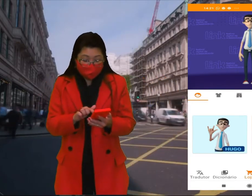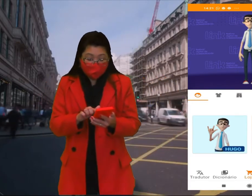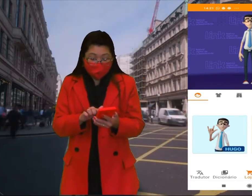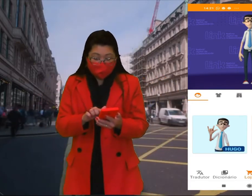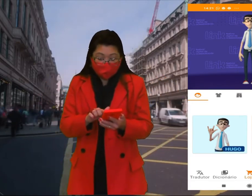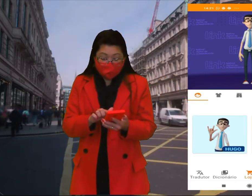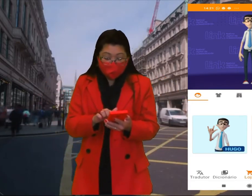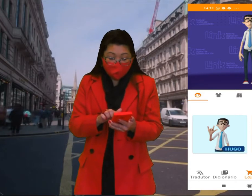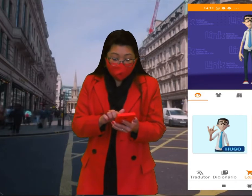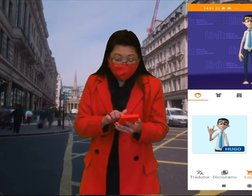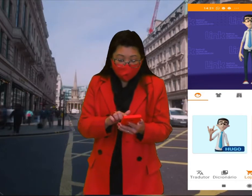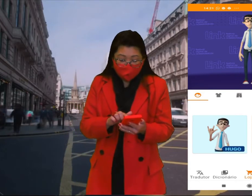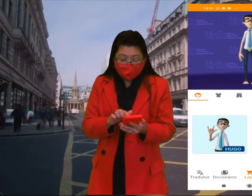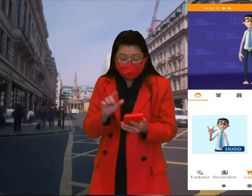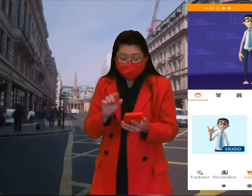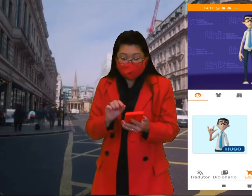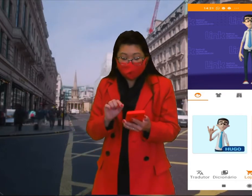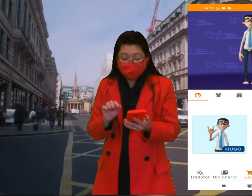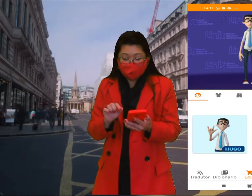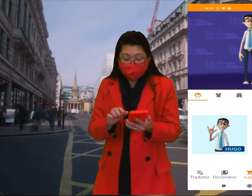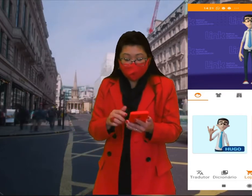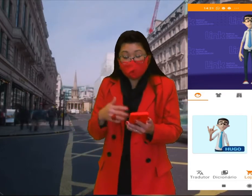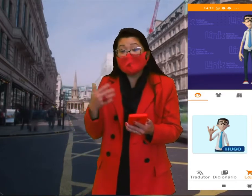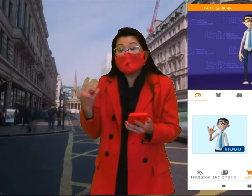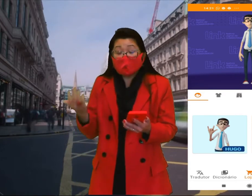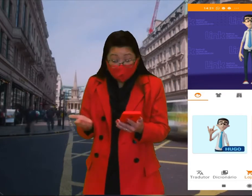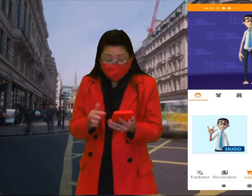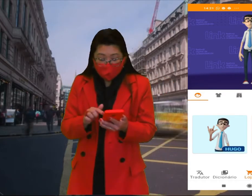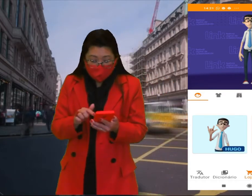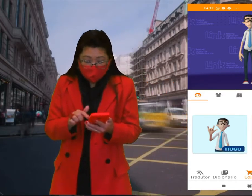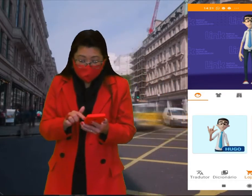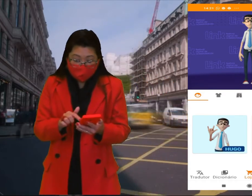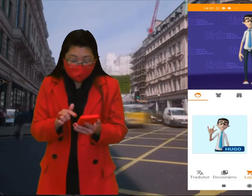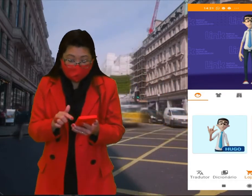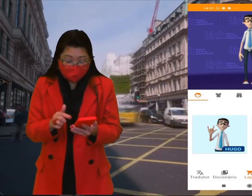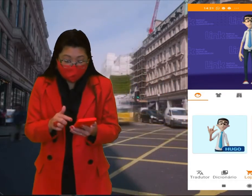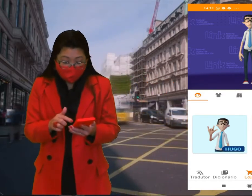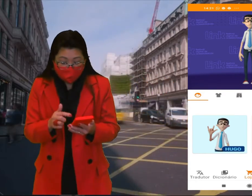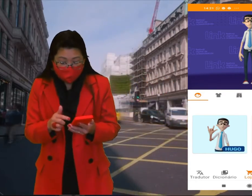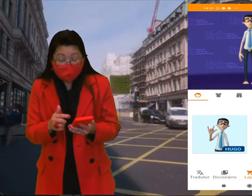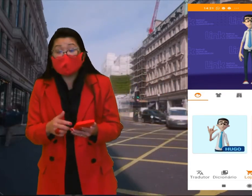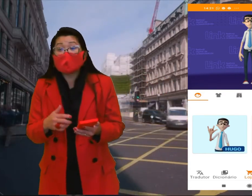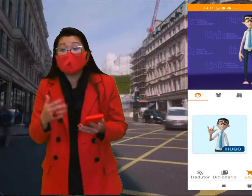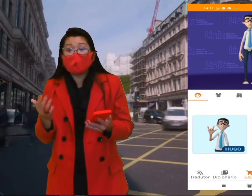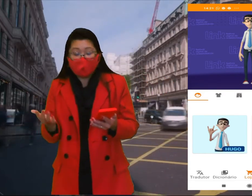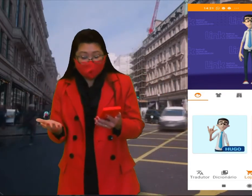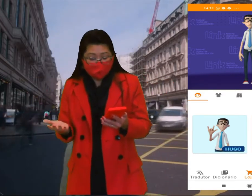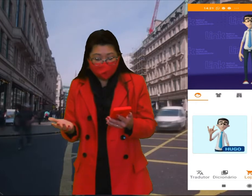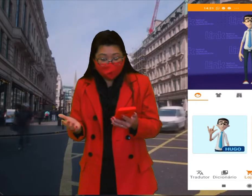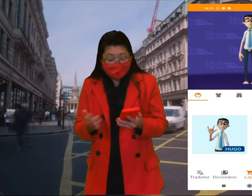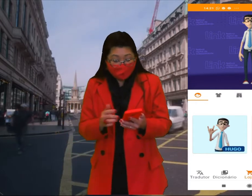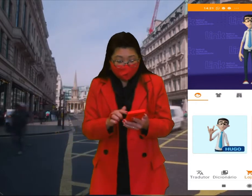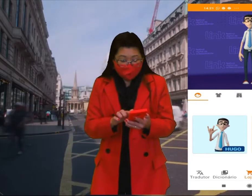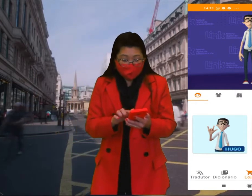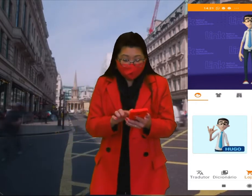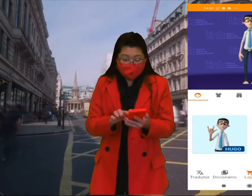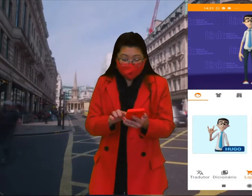encontram aí o Hugo, que ele está se apresentando, e ao lado vocês veem aí a Maia. Então, verdade, se eu